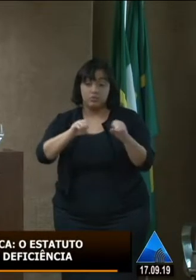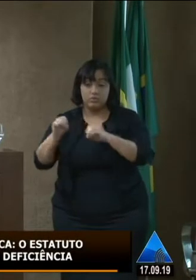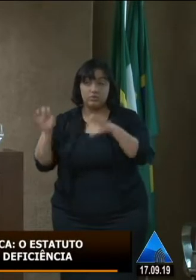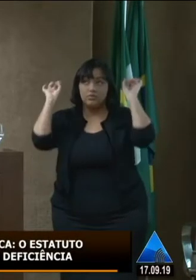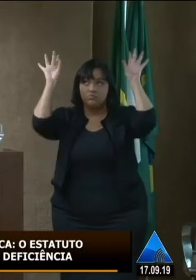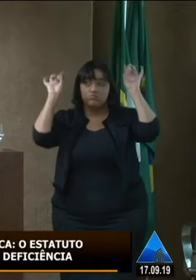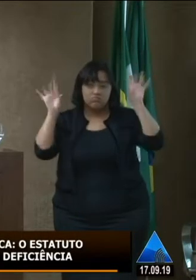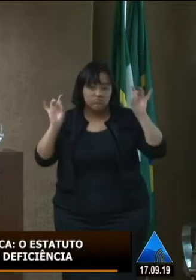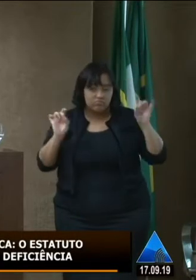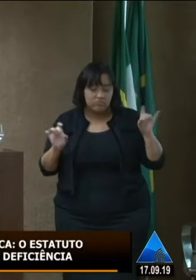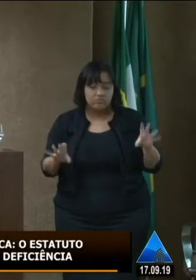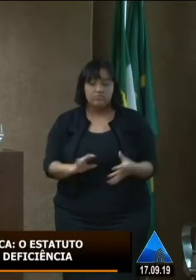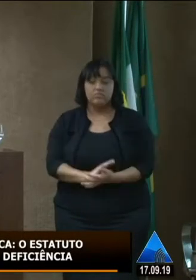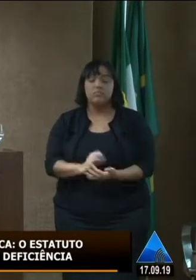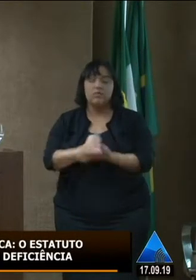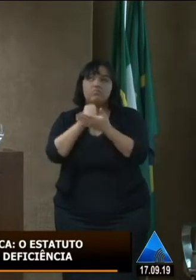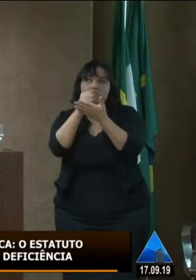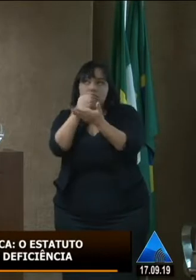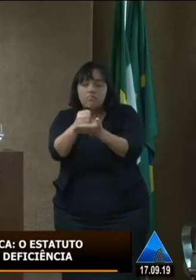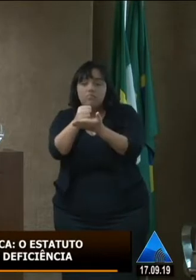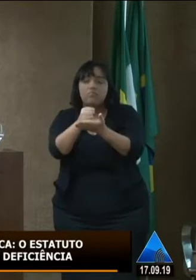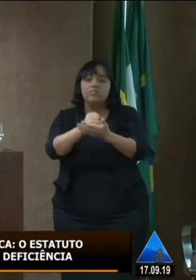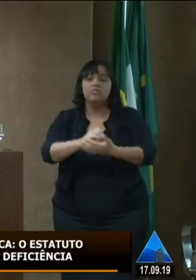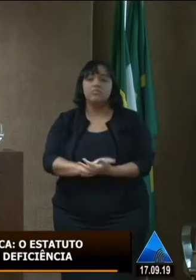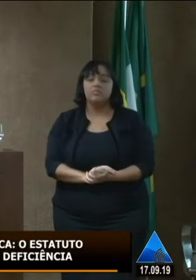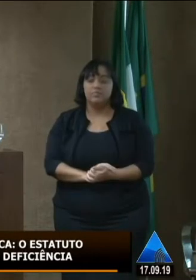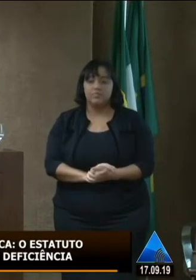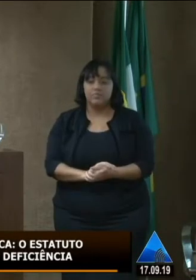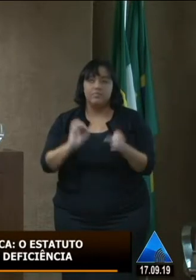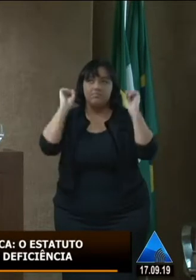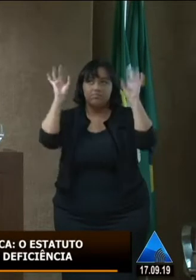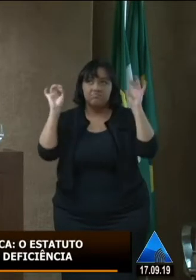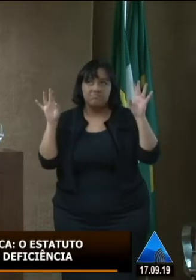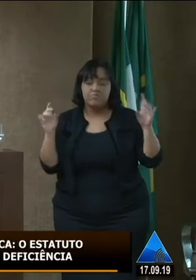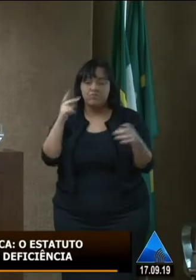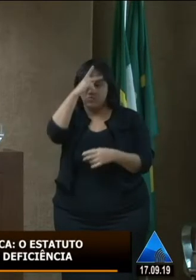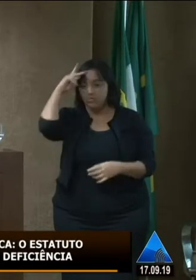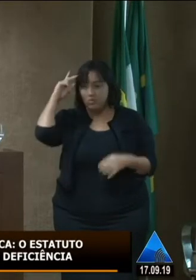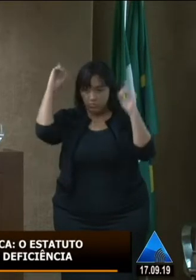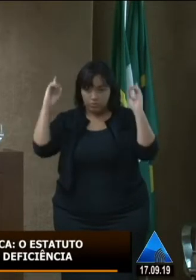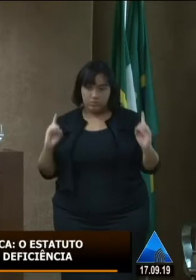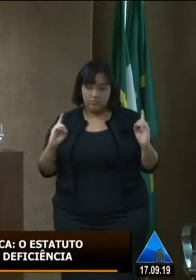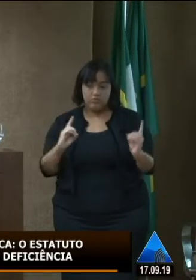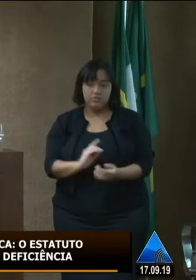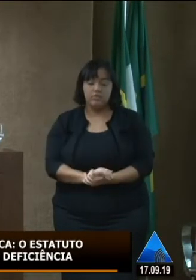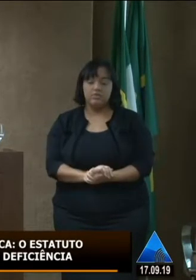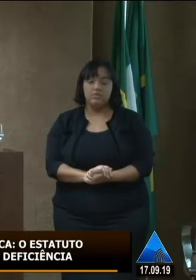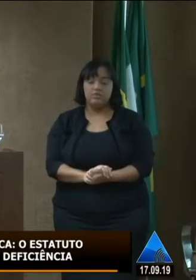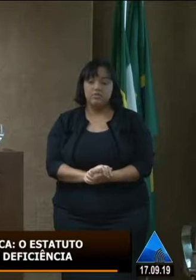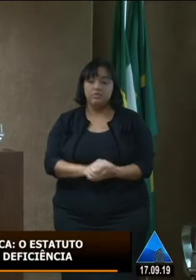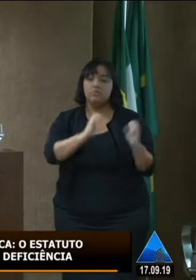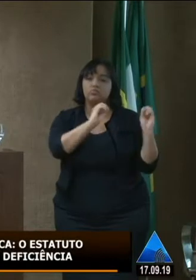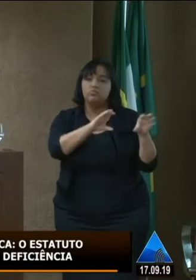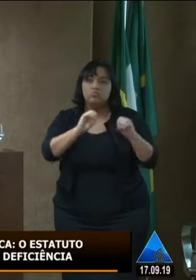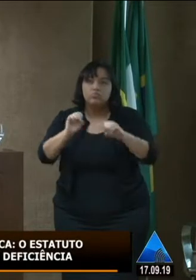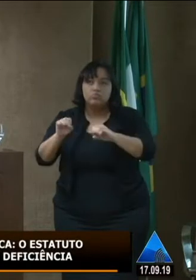contamos com o apoio das instituições especializadas para quem nós a secretaria de educação